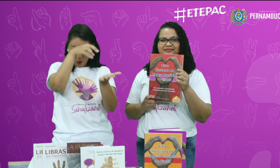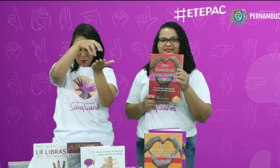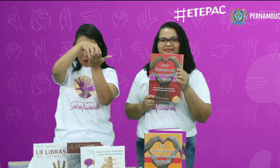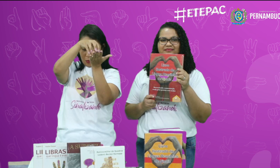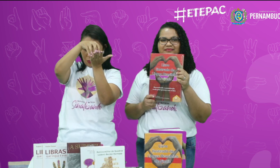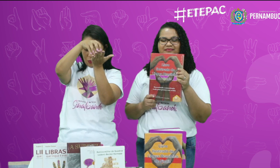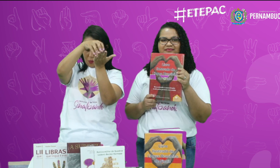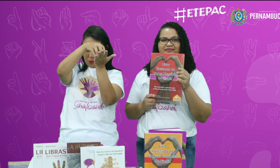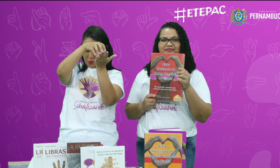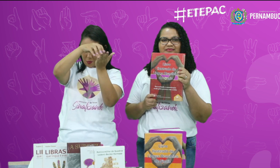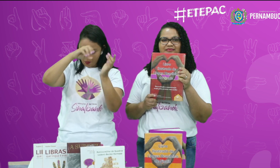Vamos ver o polo.